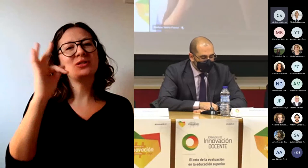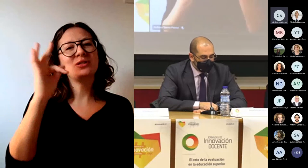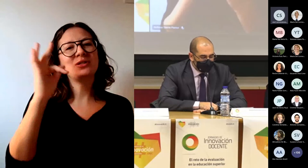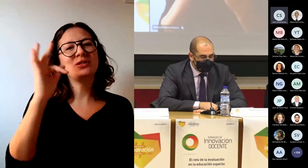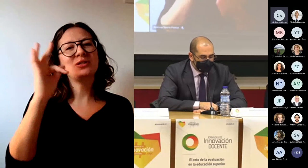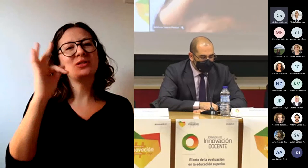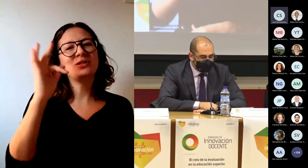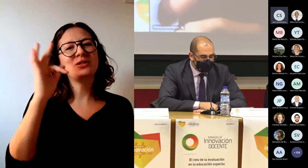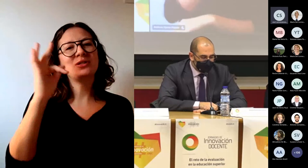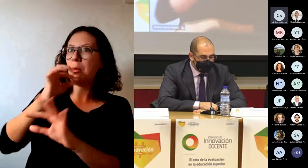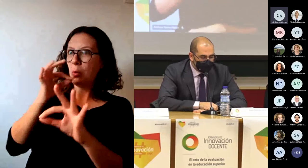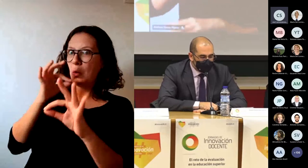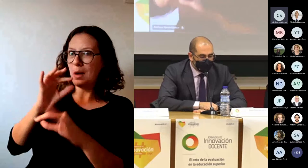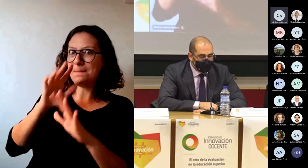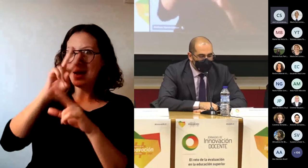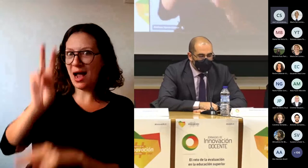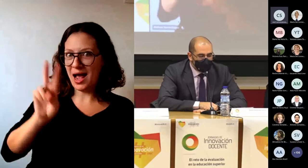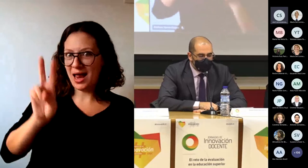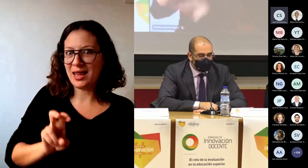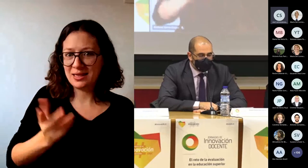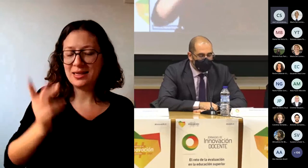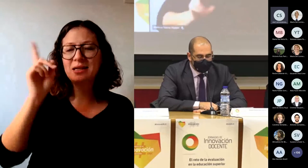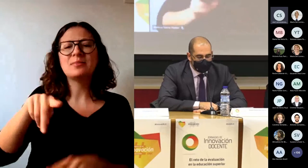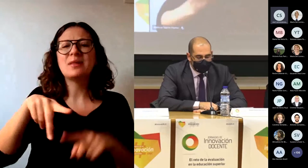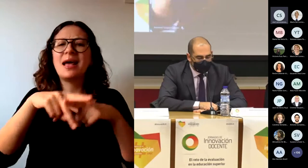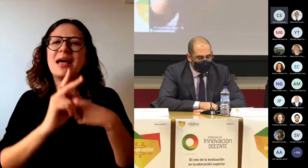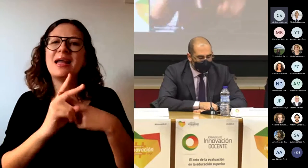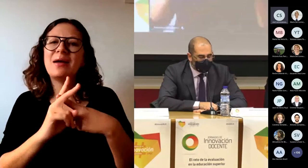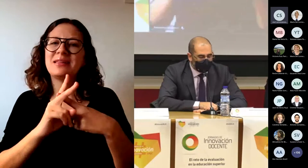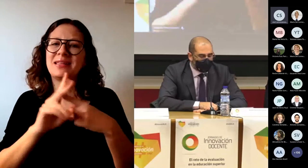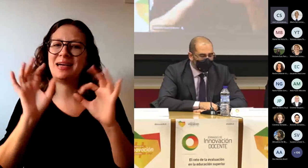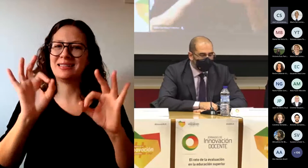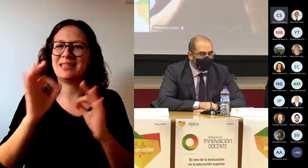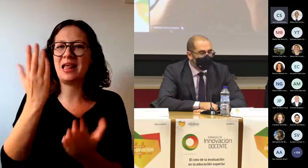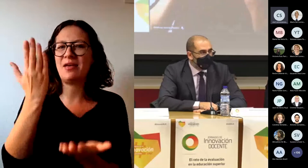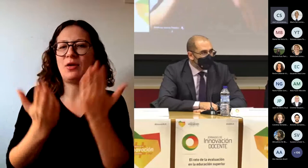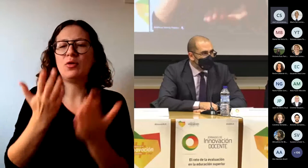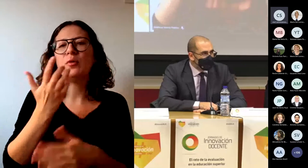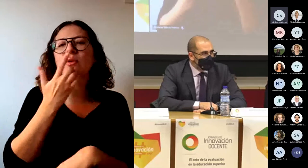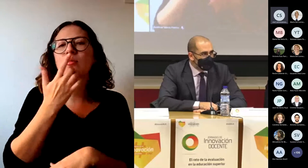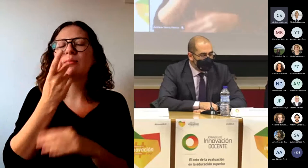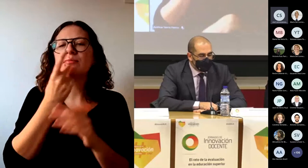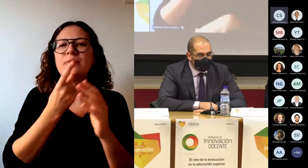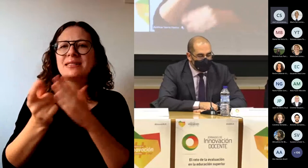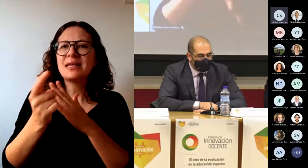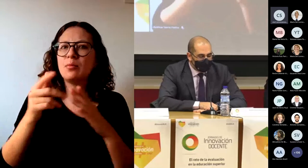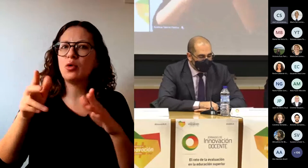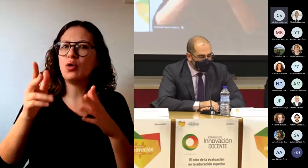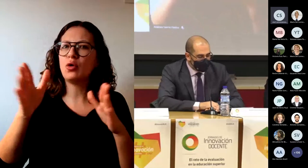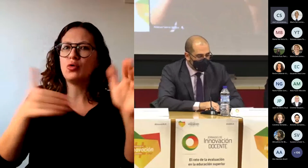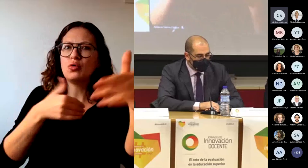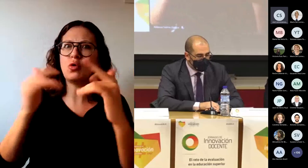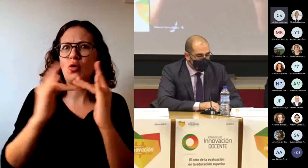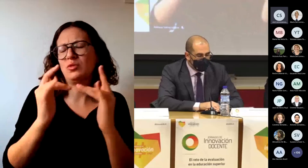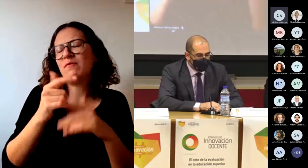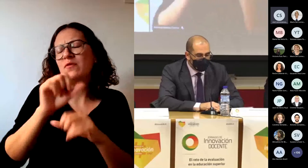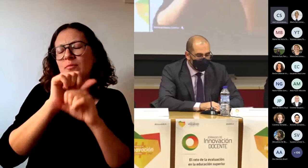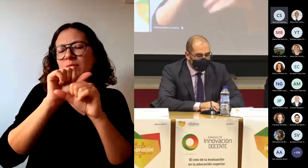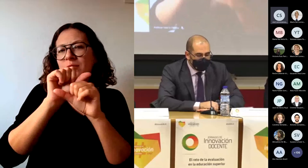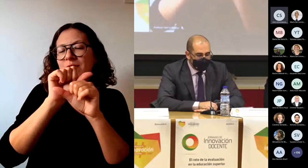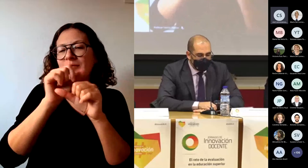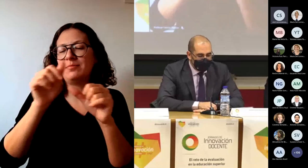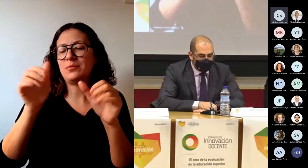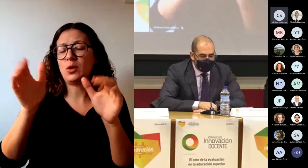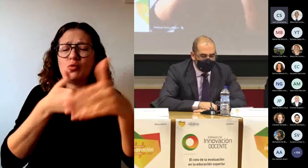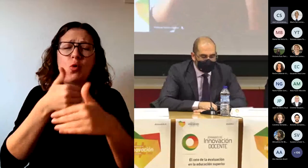la incorporación de herramientas activas para la docencia dentro de la evaluación, como por ejemplo los escape rooms, están de plena actualidad. Como vemos,